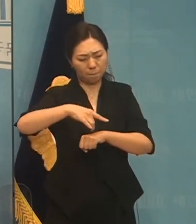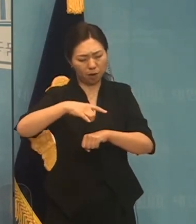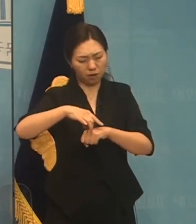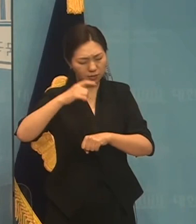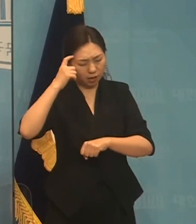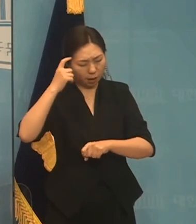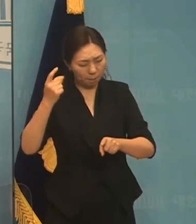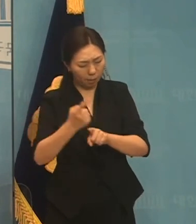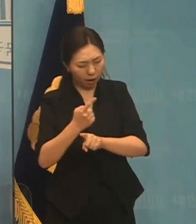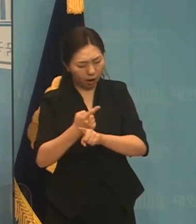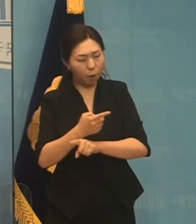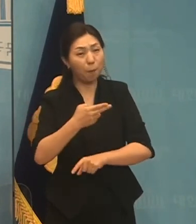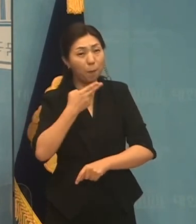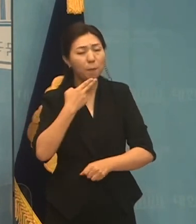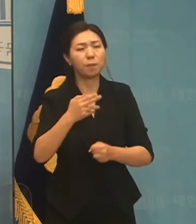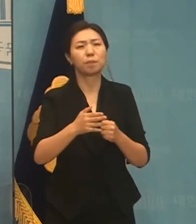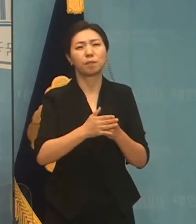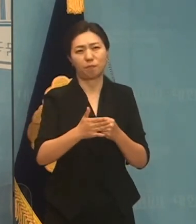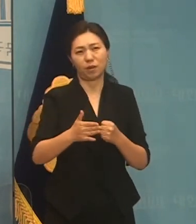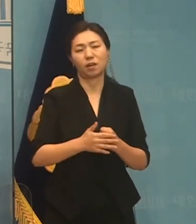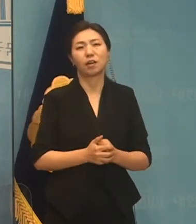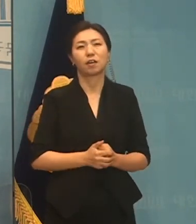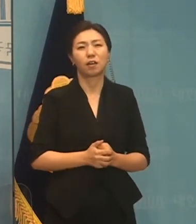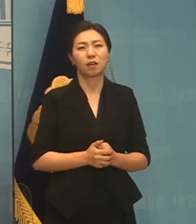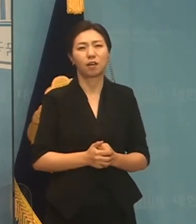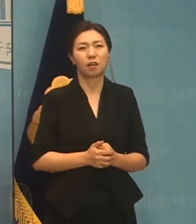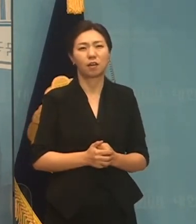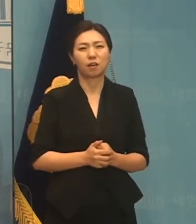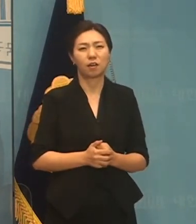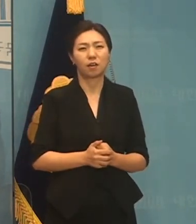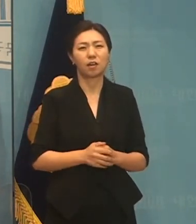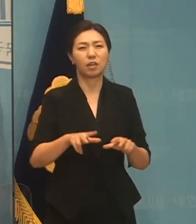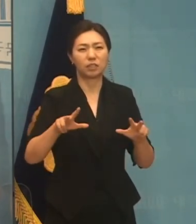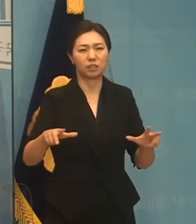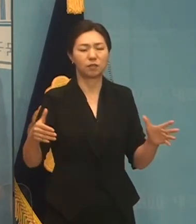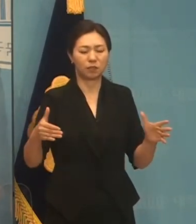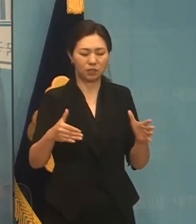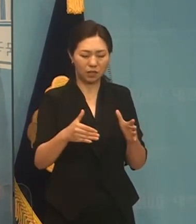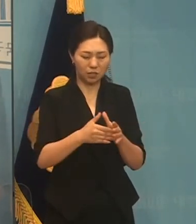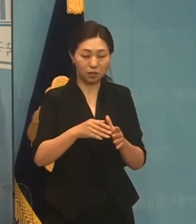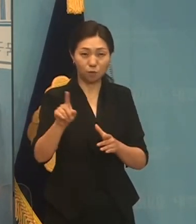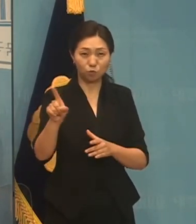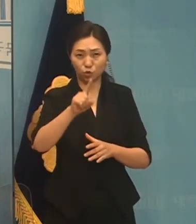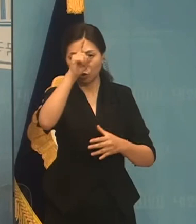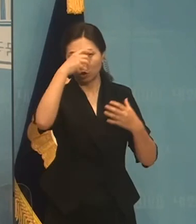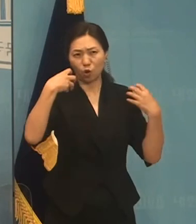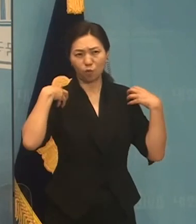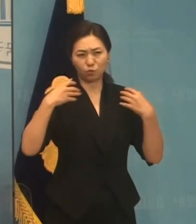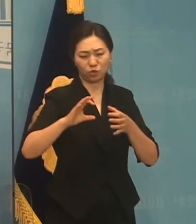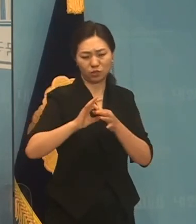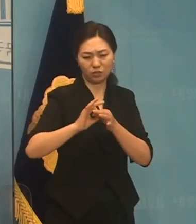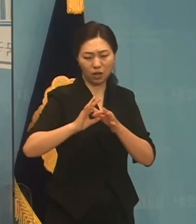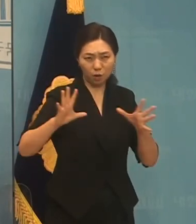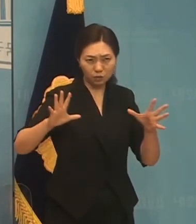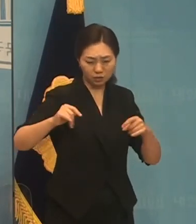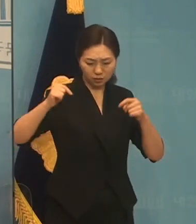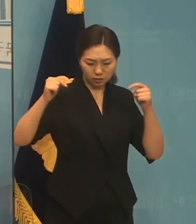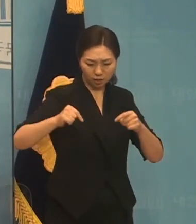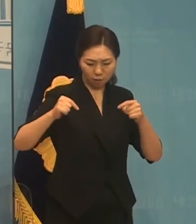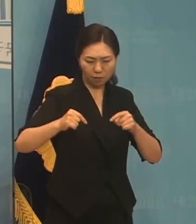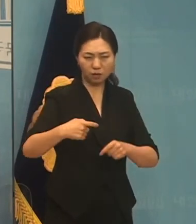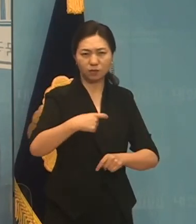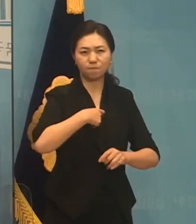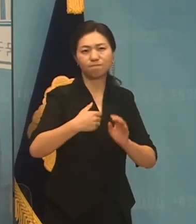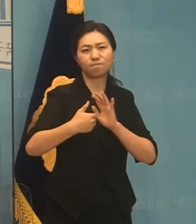생각 때문에 그는 오늘 얘기 여기까지 어떤 정권을 안하시고 타협을 양호한 것을 거부해왔습니다.